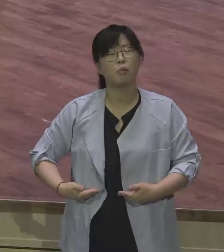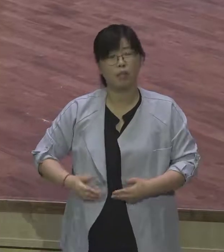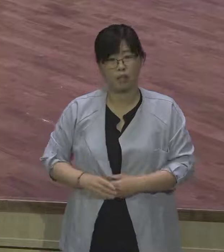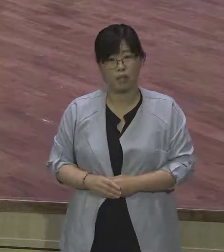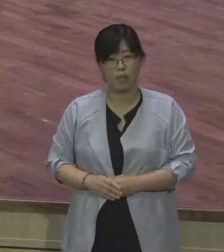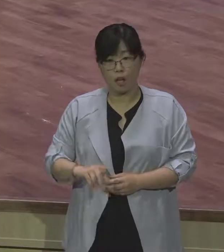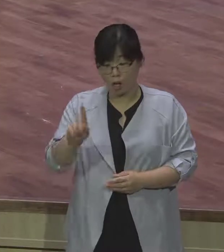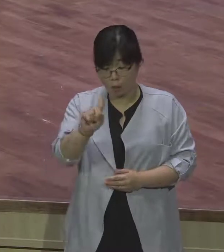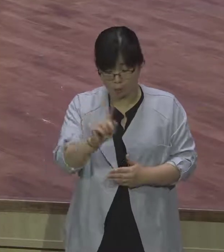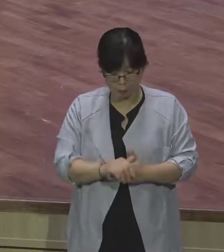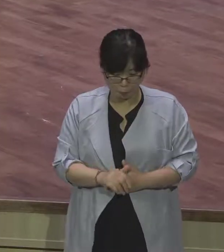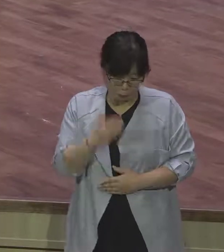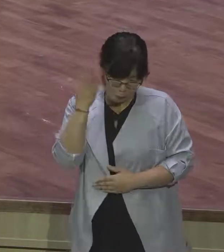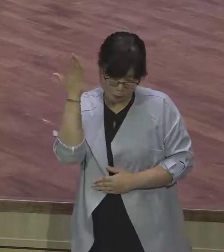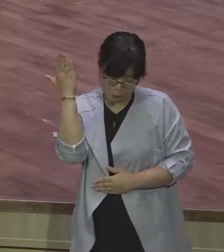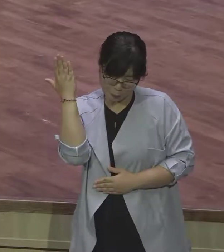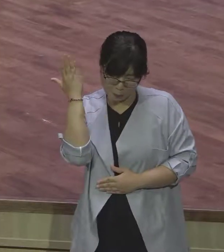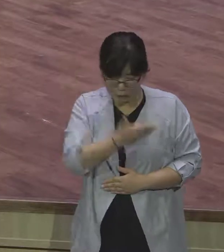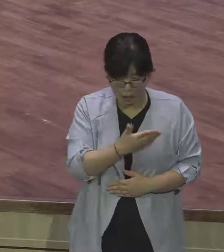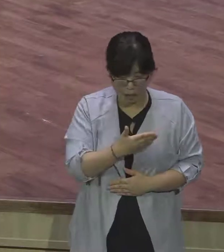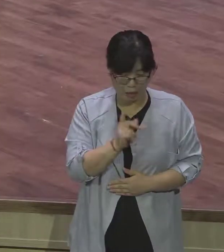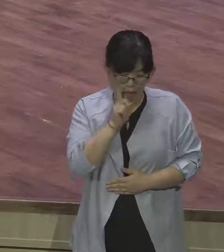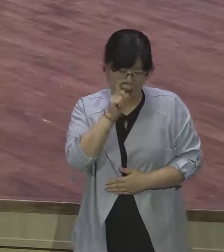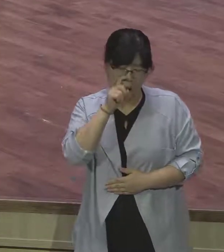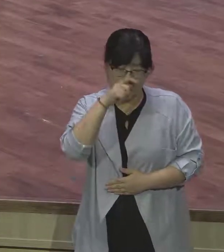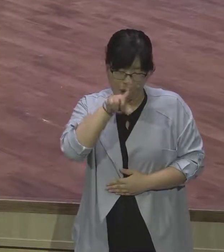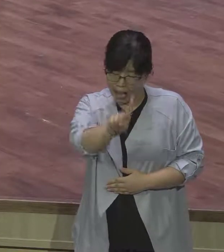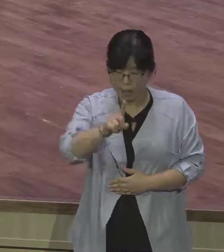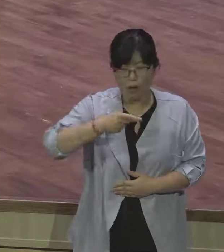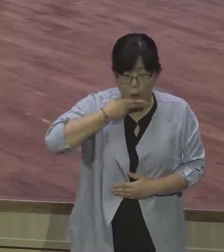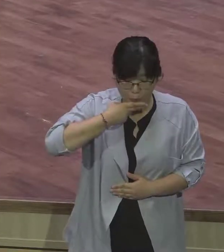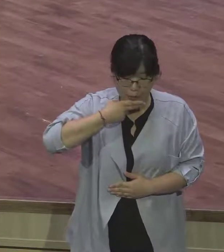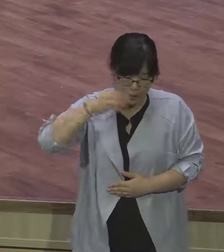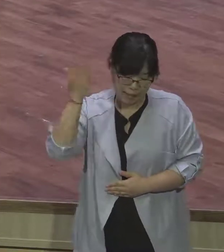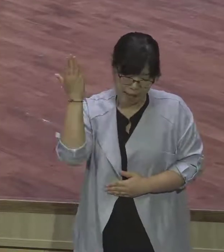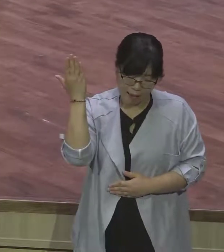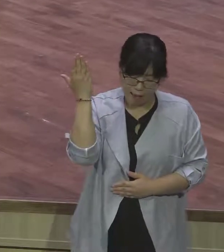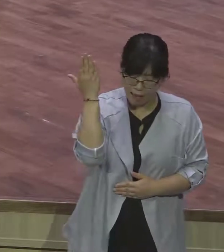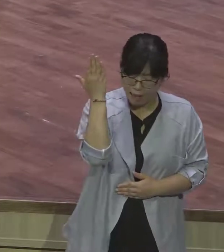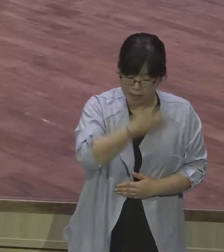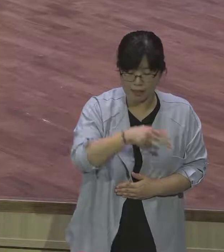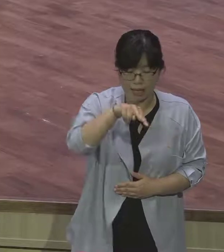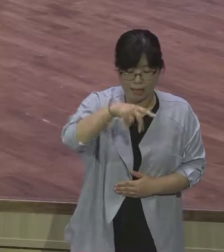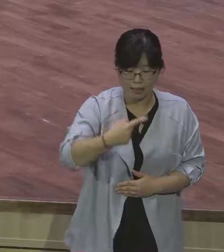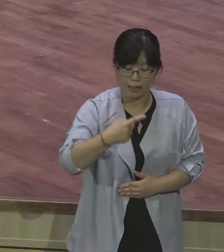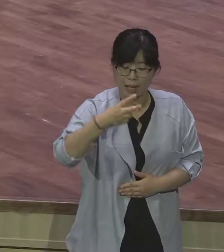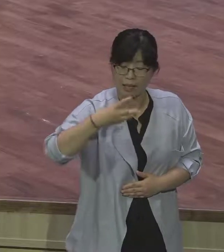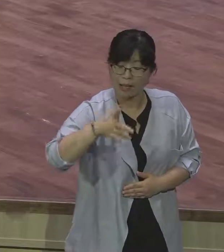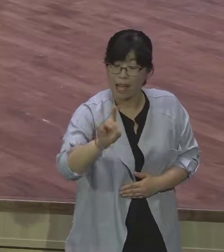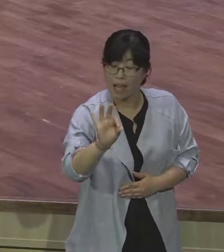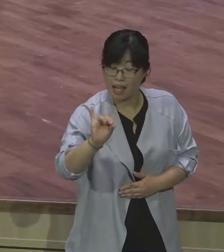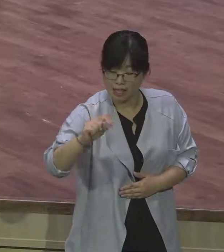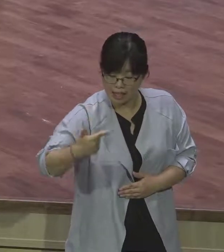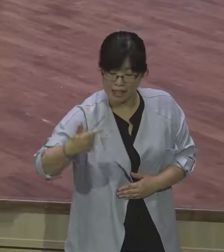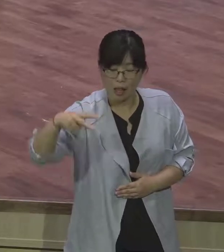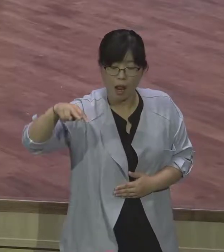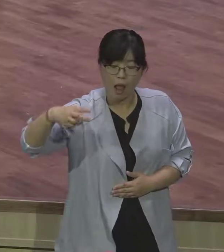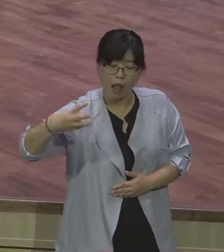결정체가 되어 다른 것에 영향받지 않는 상태 전혀 다른 영향을 안 받아